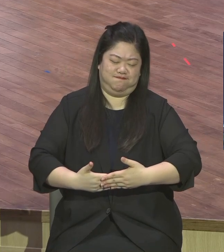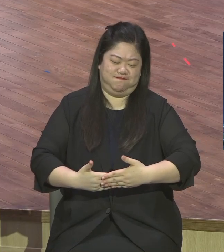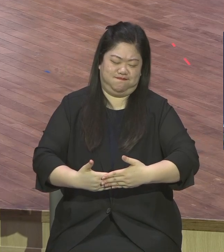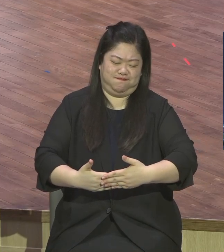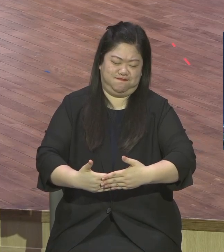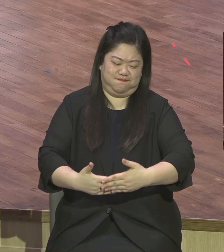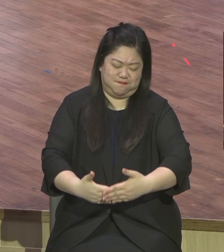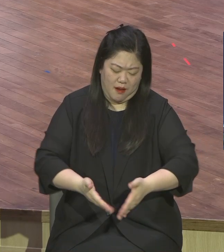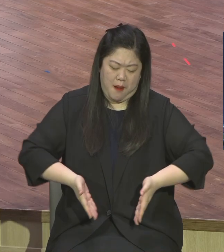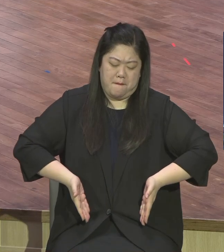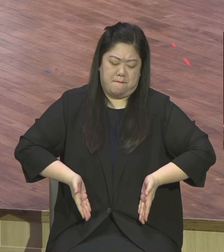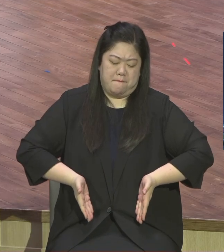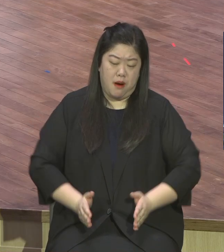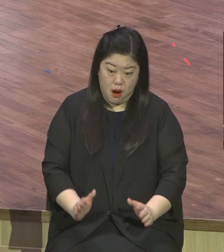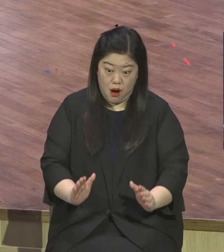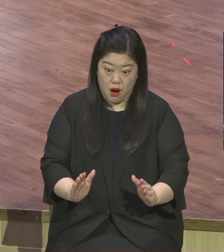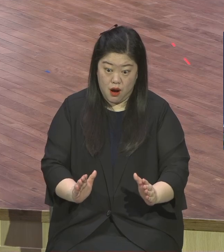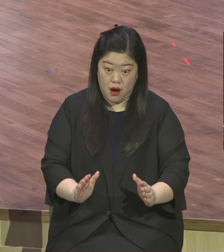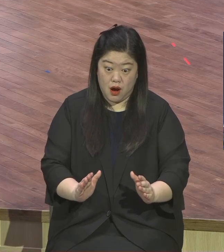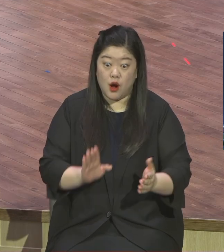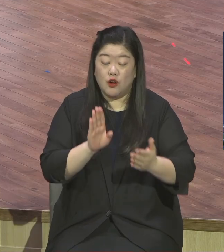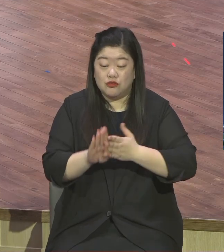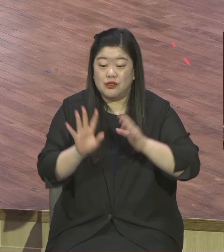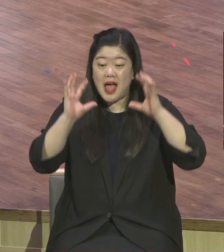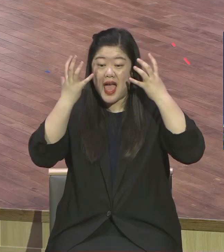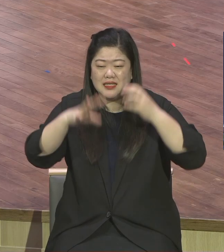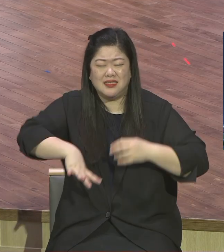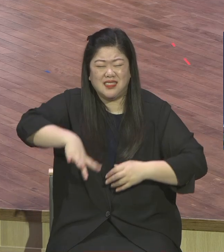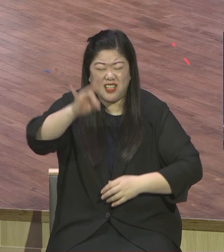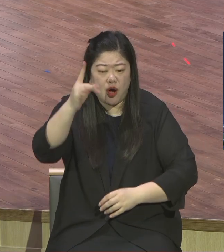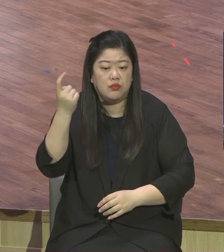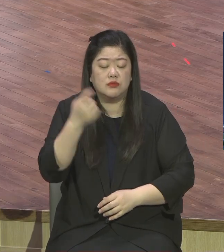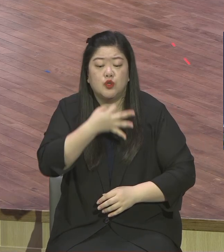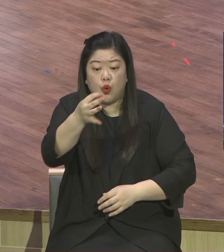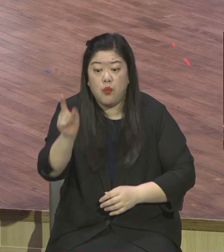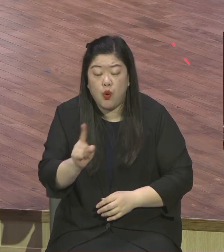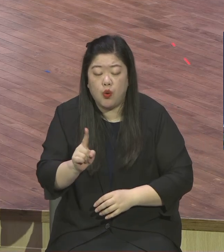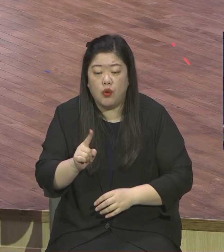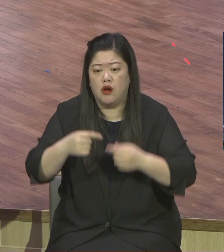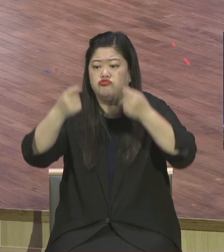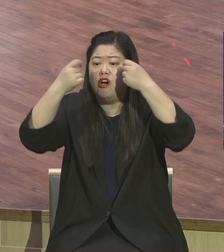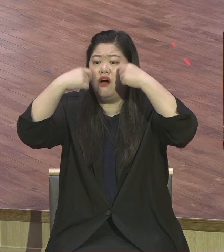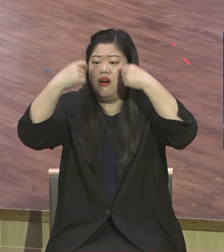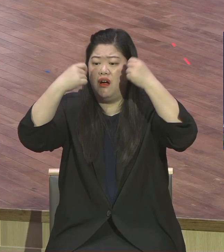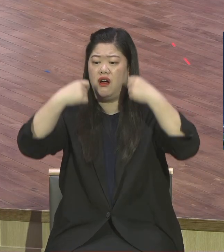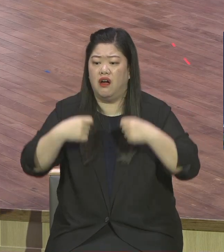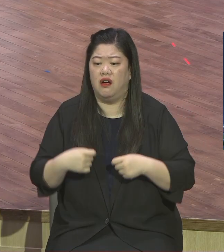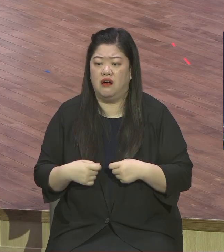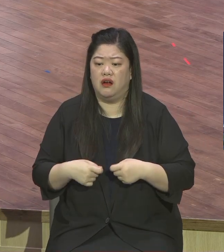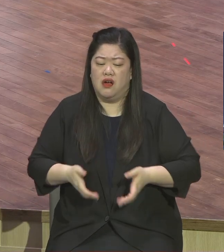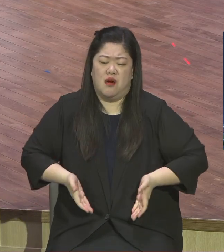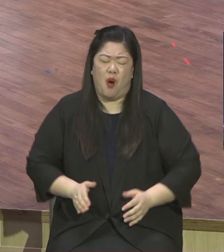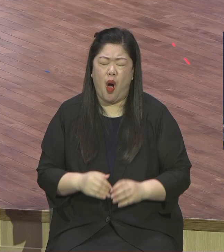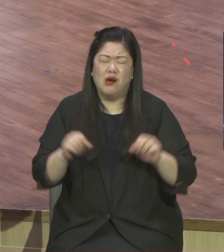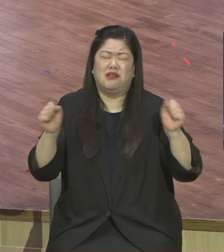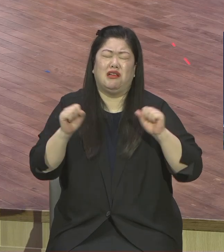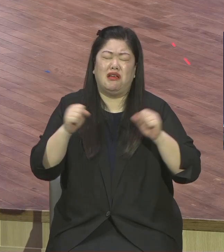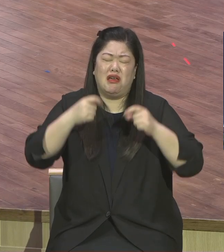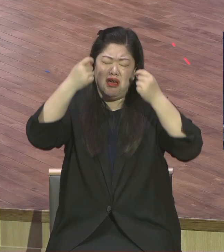젖 빨다가 젖 안 나면 깡 울어버려 으악 어디서 배운 거예요 어디서 배운 겁니까 원죄가 거기서 보이는